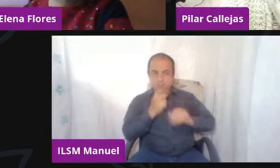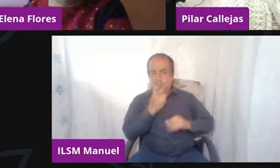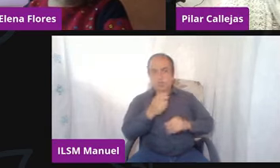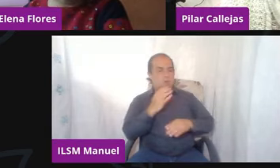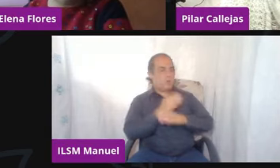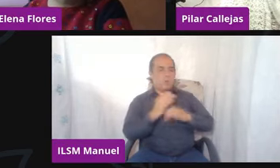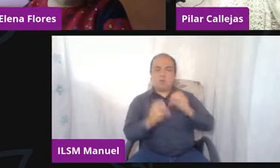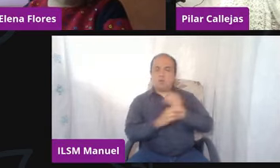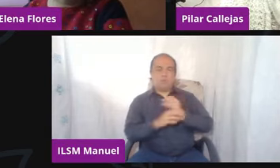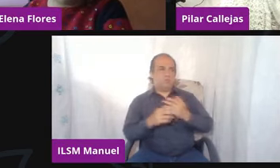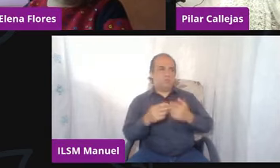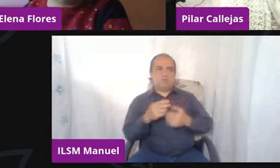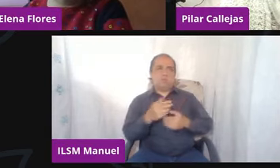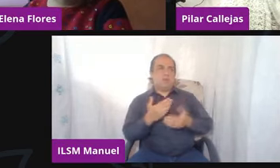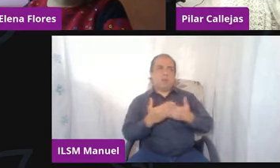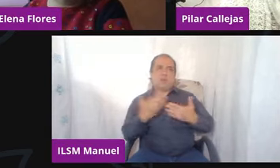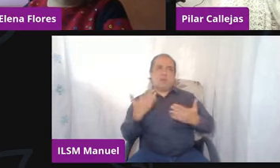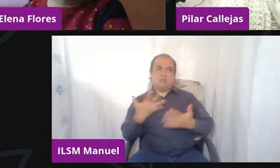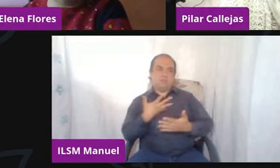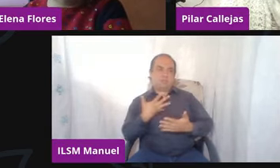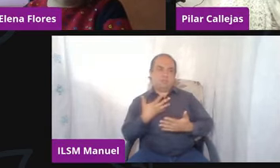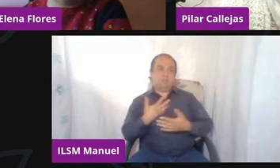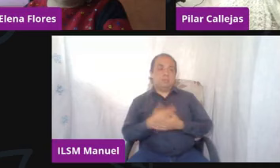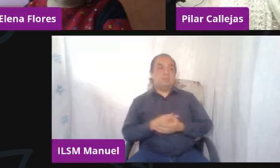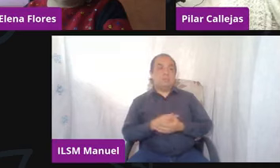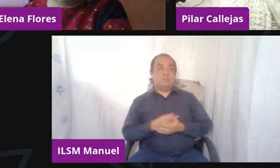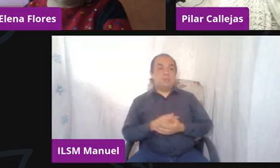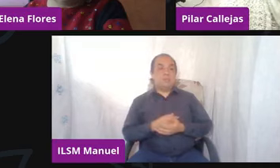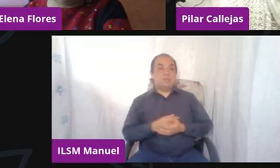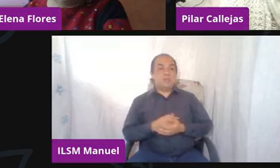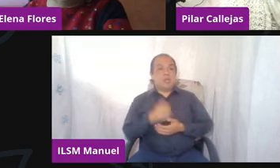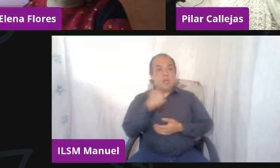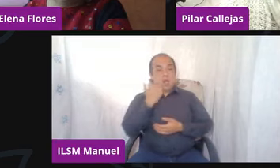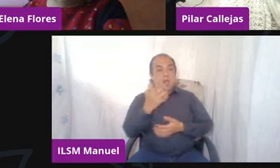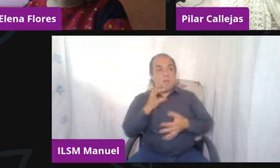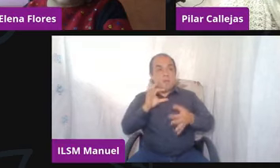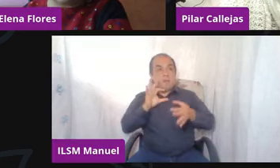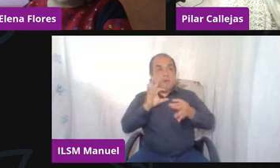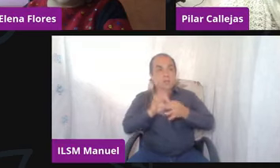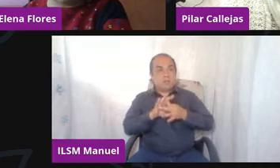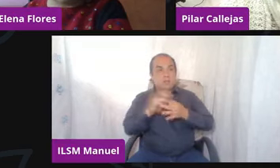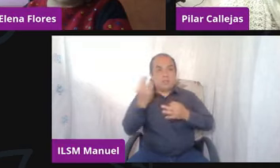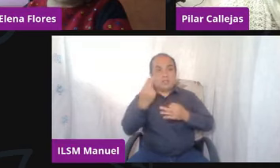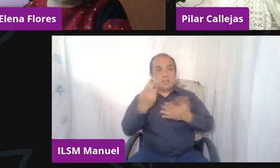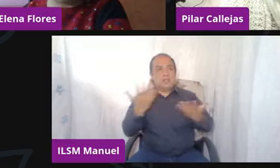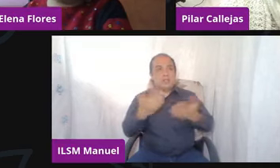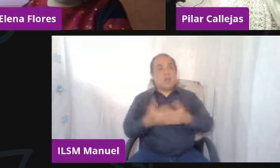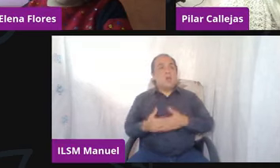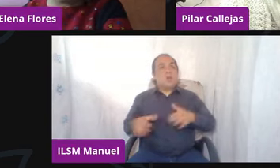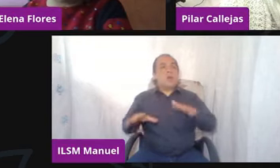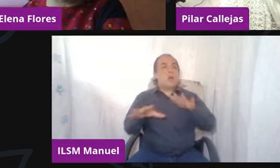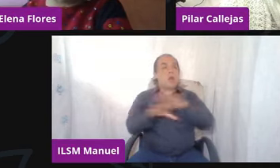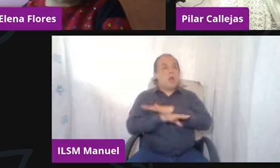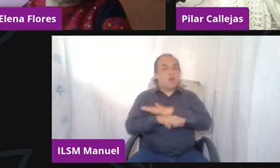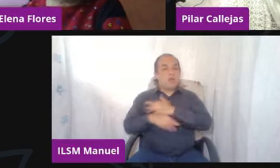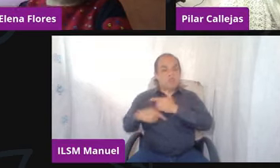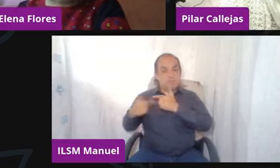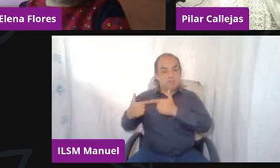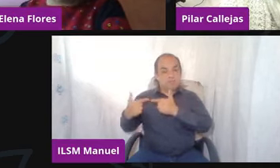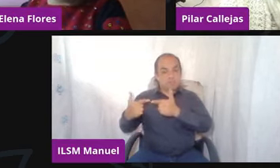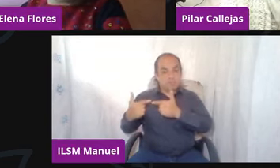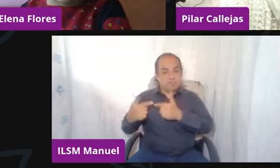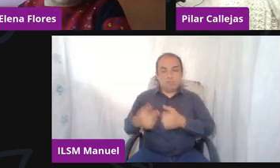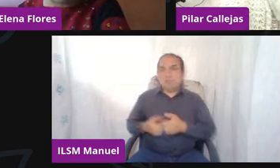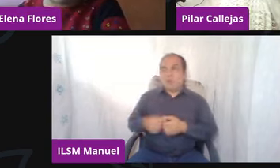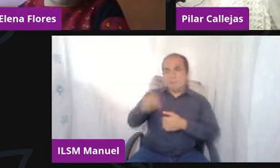entonces si queremos mejor adaptación hay que hacer este cambio generacional es correcto es correcto y la perspectiva de género